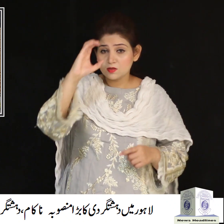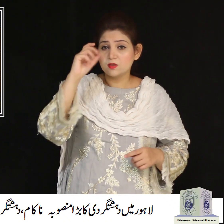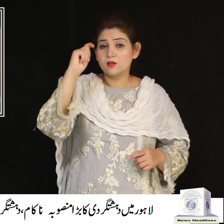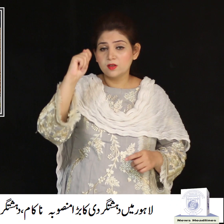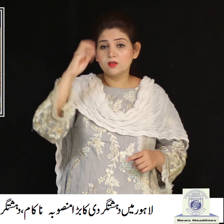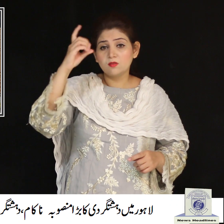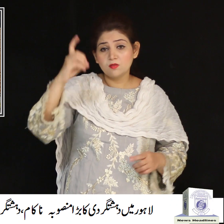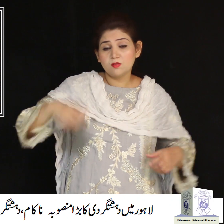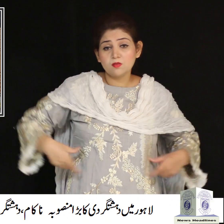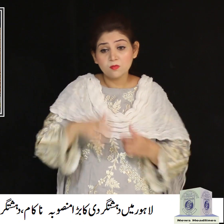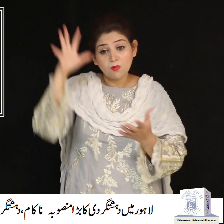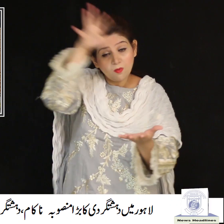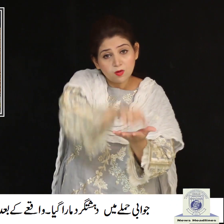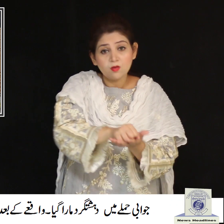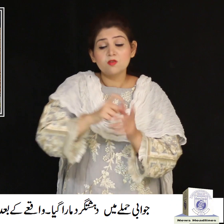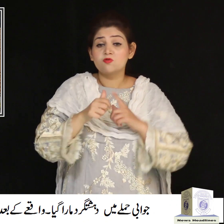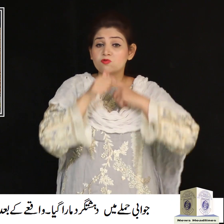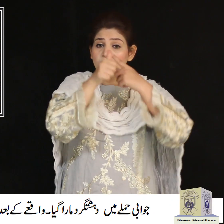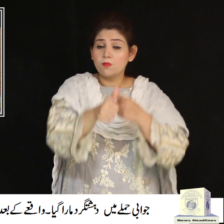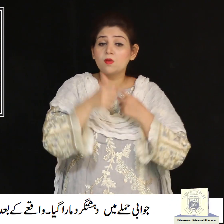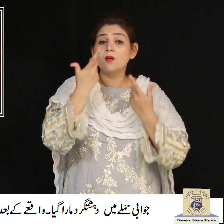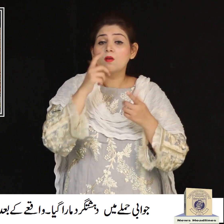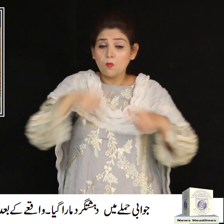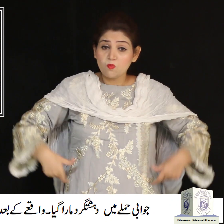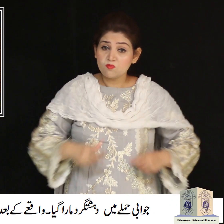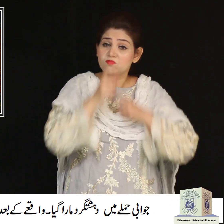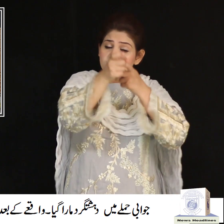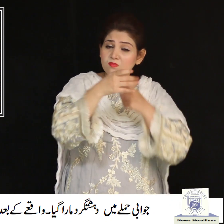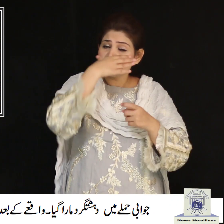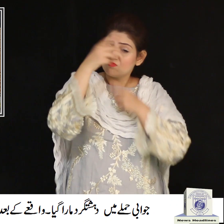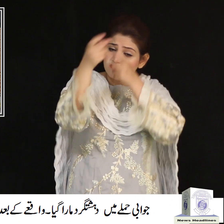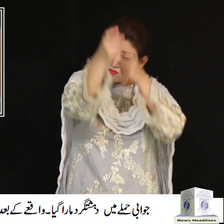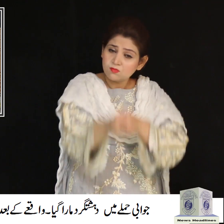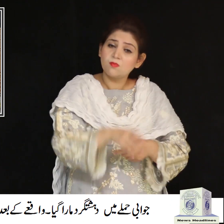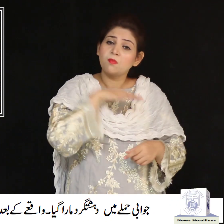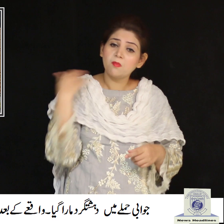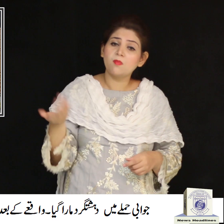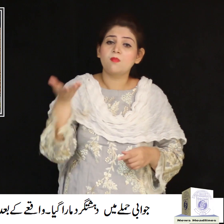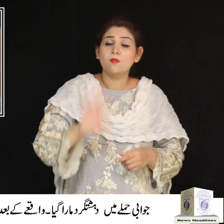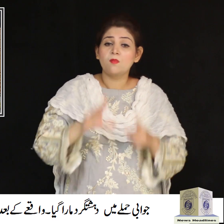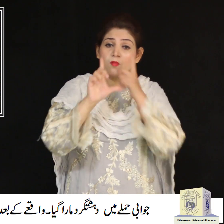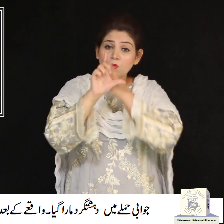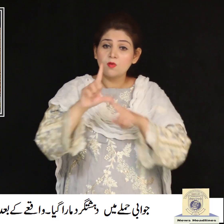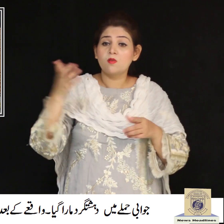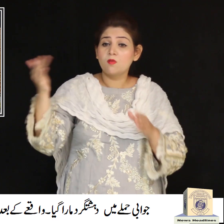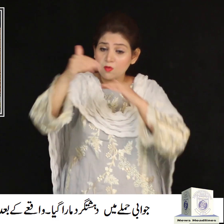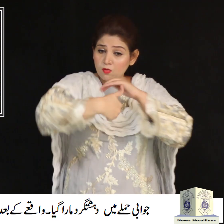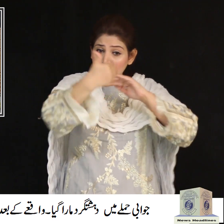حملے کی کوشش جوابی حملے میں دہشتگرد مارا گئے واقعے کے بعد لاہور کے داخلی راستوں پر